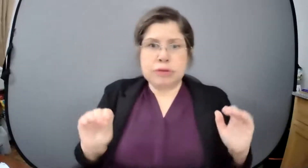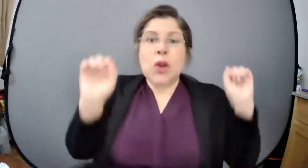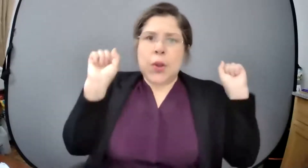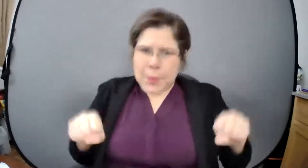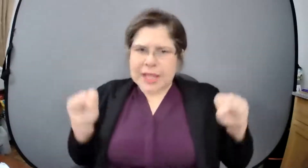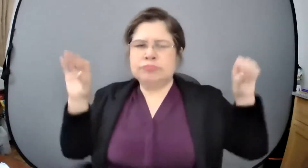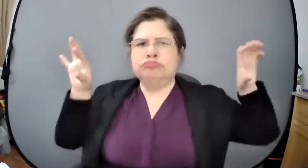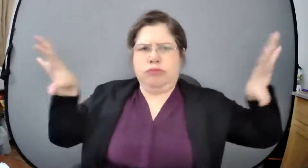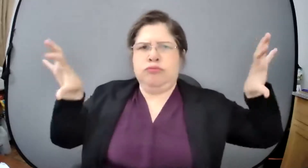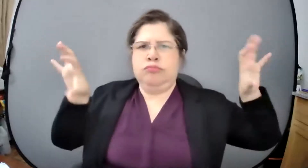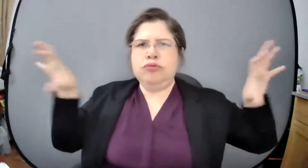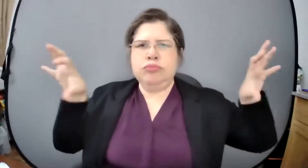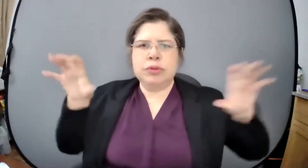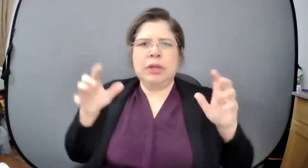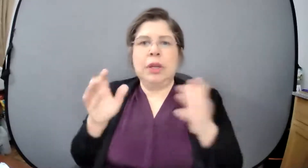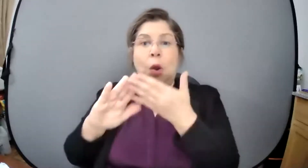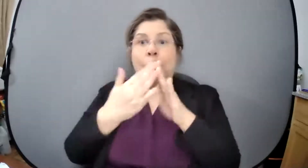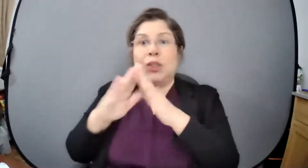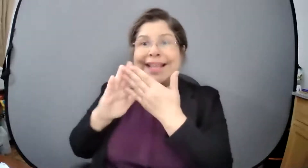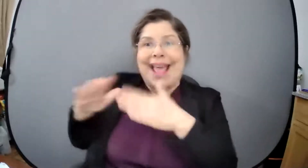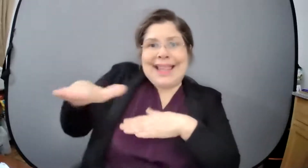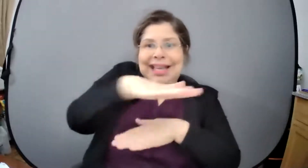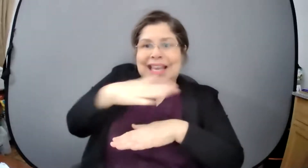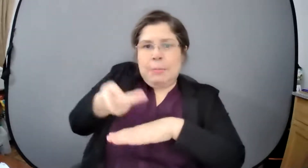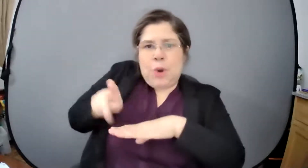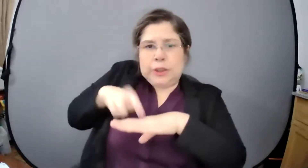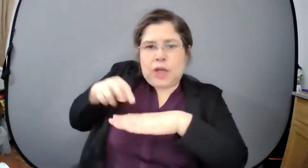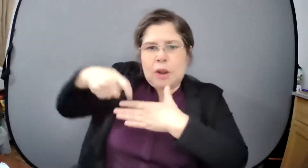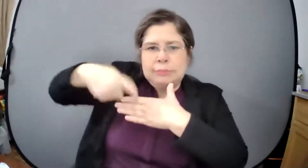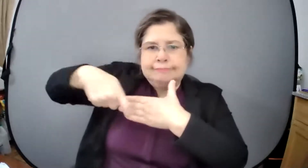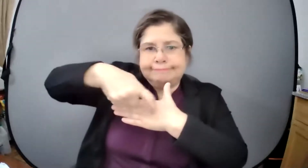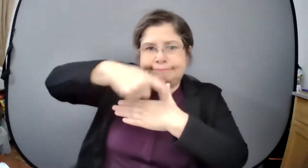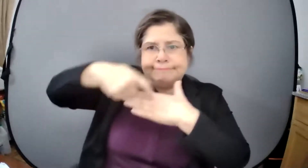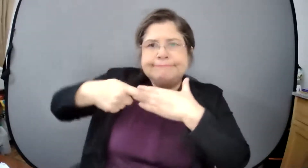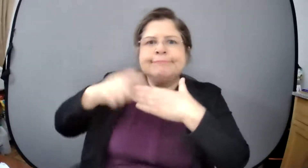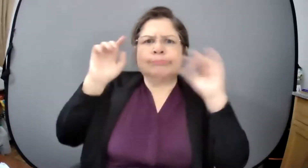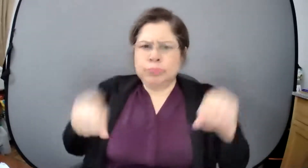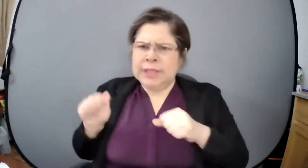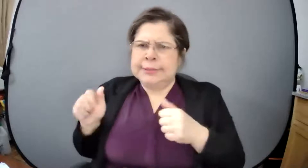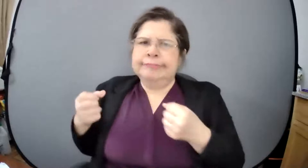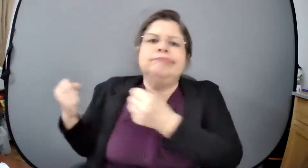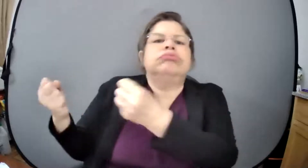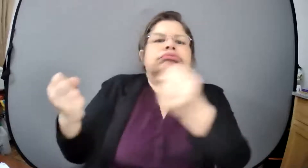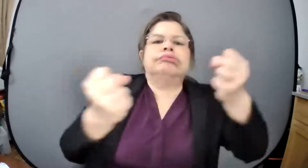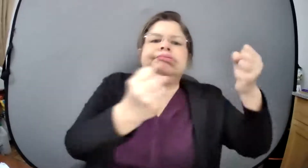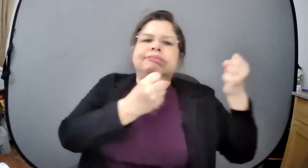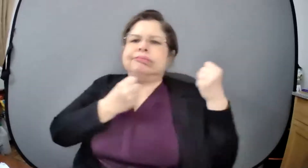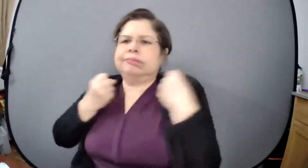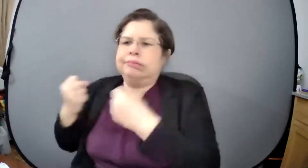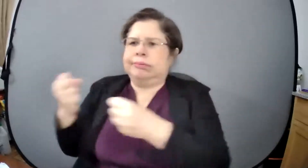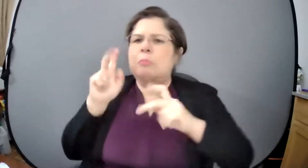así es que pues tenemos esos materiales para impresión que por ejemplo se le pueden distribuir a estas